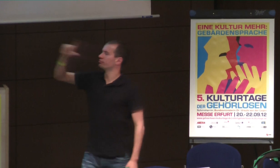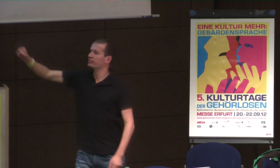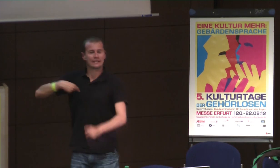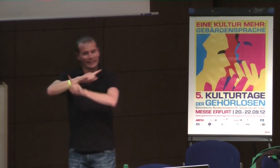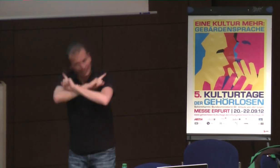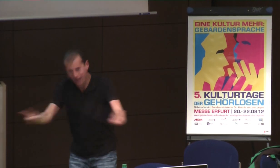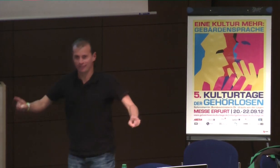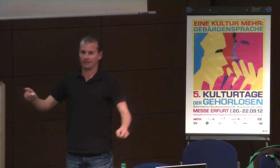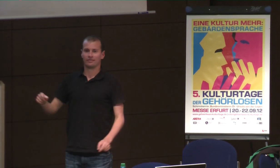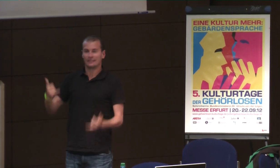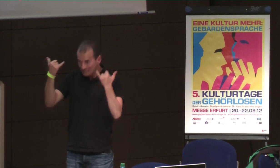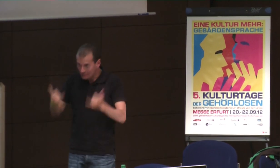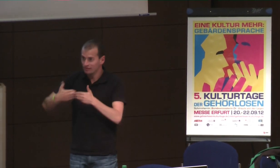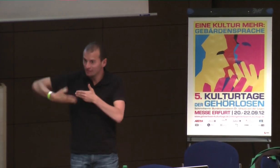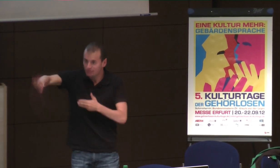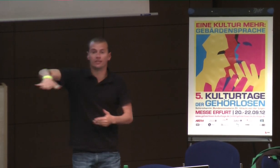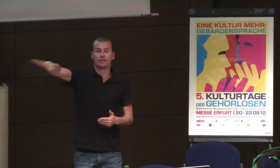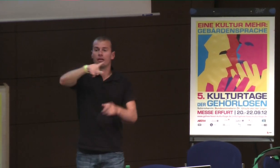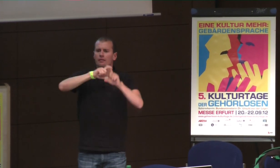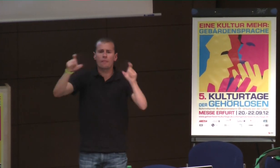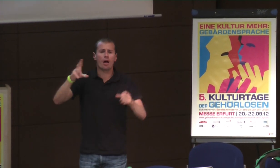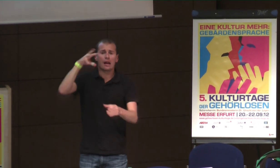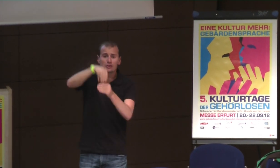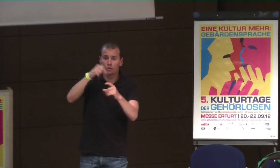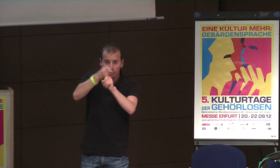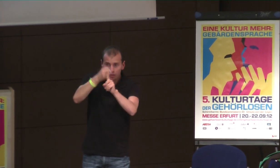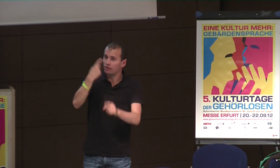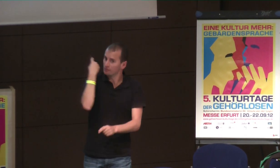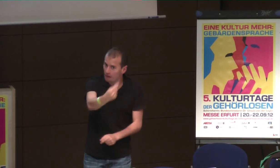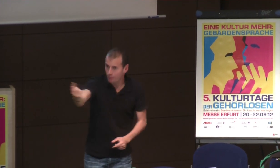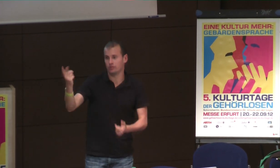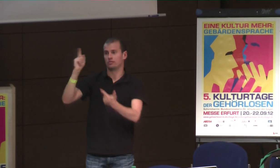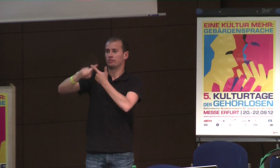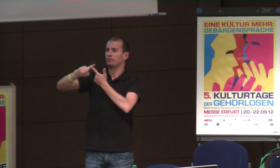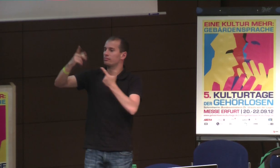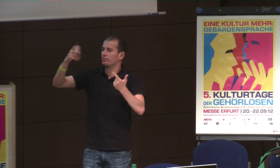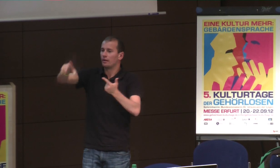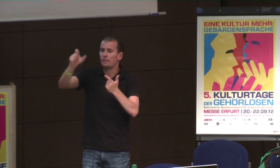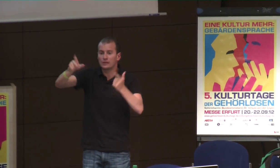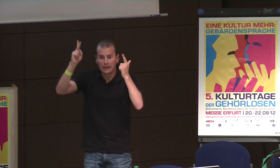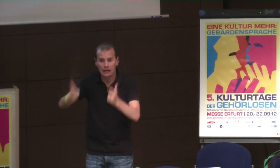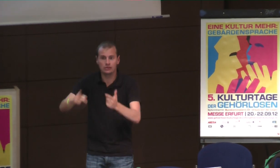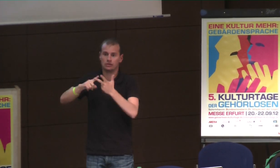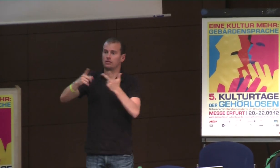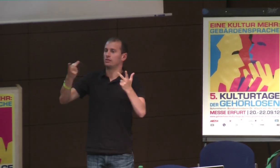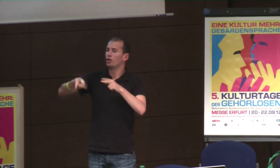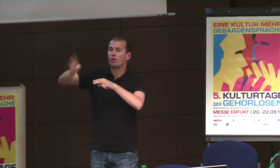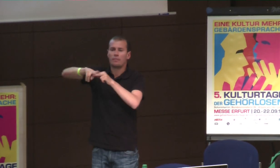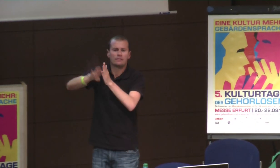macht mit, geht nicht heim, und macht weiter wie bisher, sondern bringt euch tatsächlich ein, kämmt für eure Rechte, steht auch für eure Rechte, für